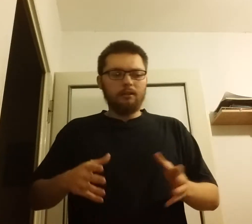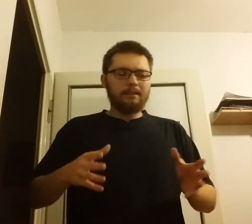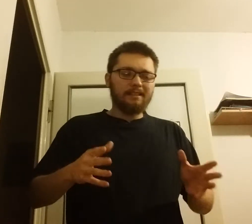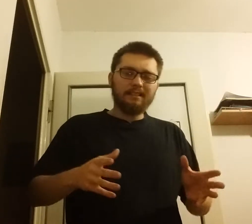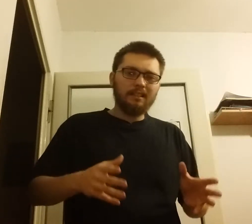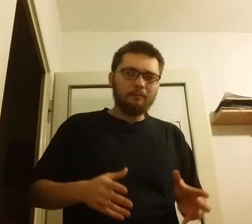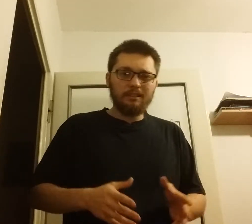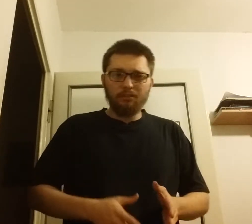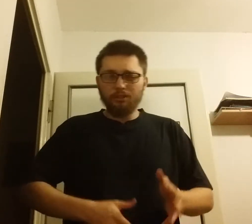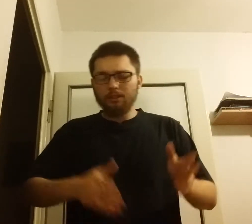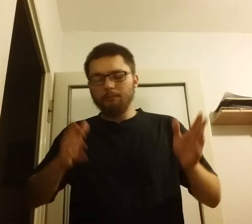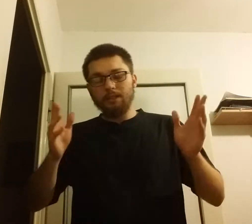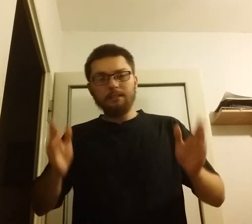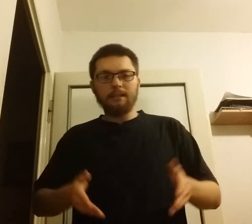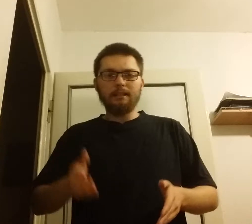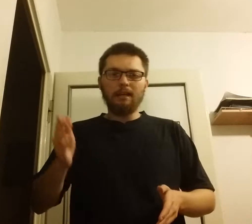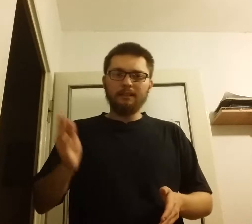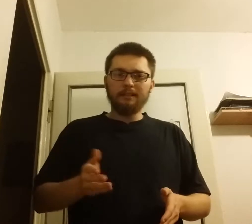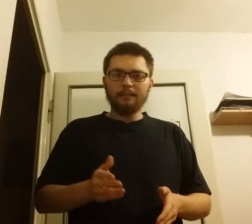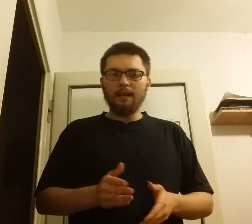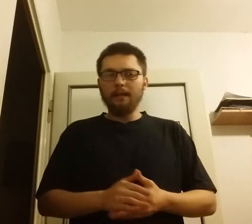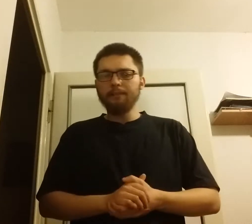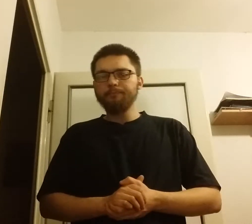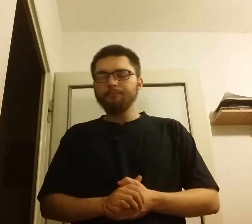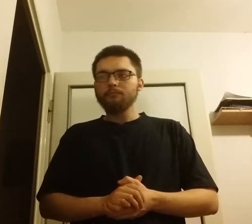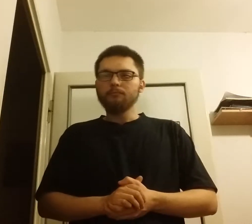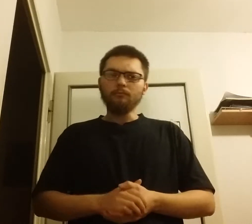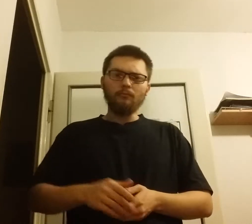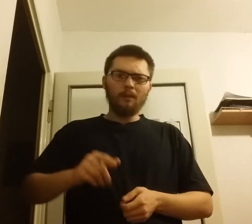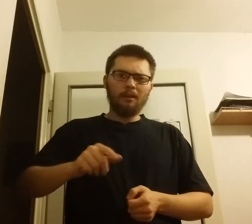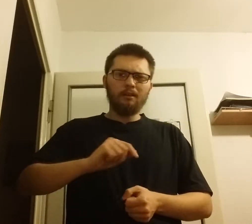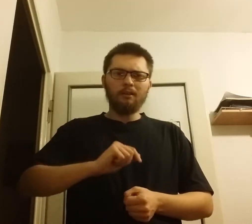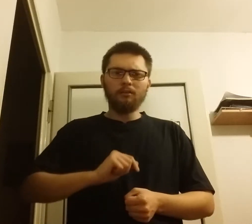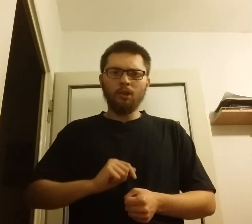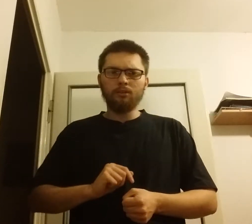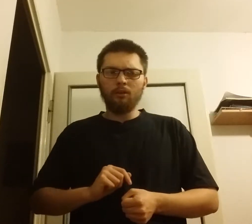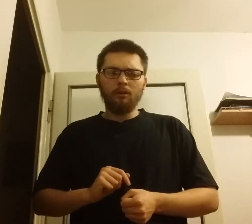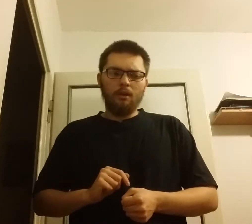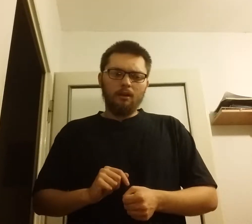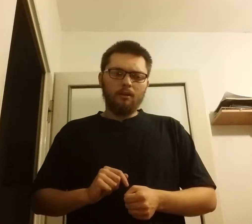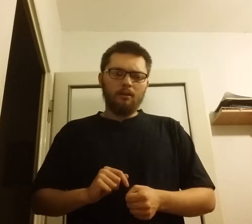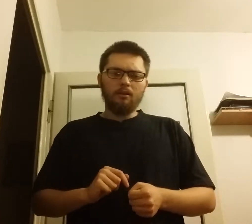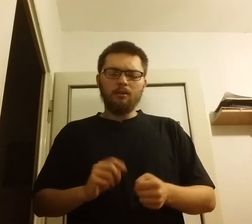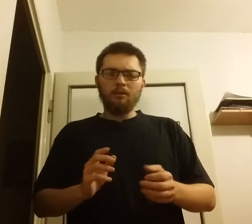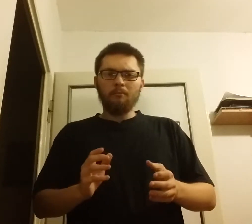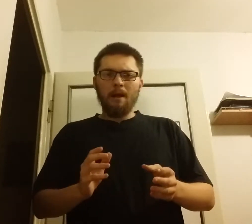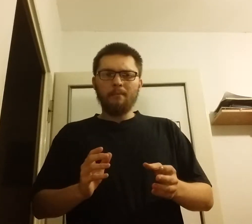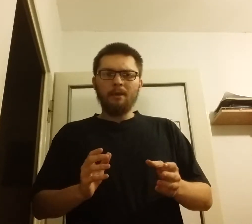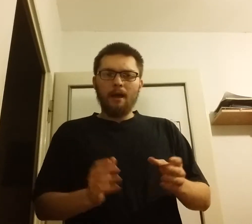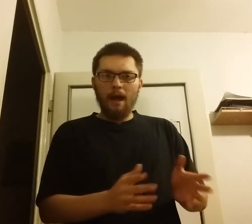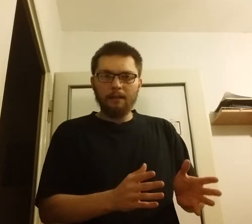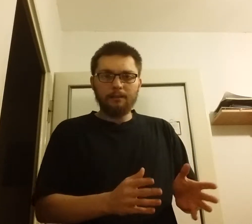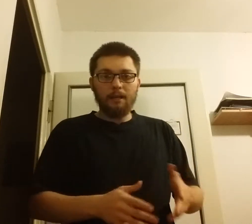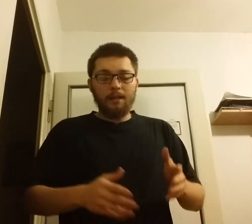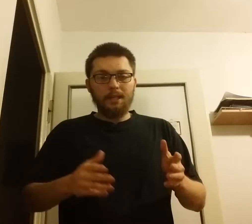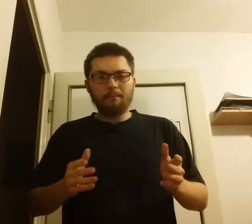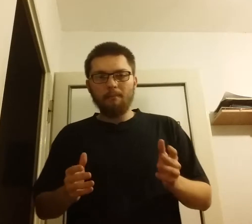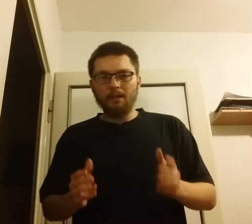ze Stanami Zjednoczonymi i tak dalej, i tak dalej, no to mamy handel. Jak mamy